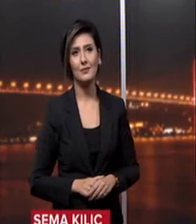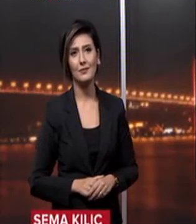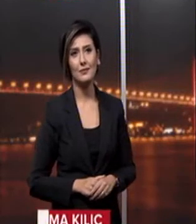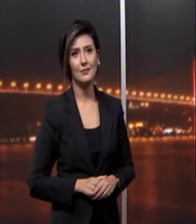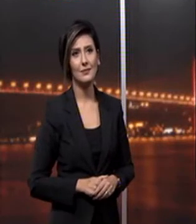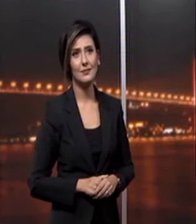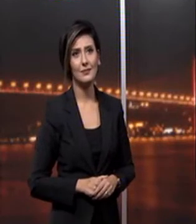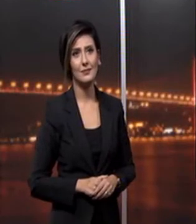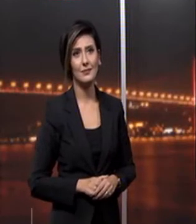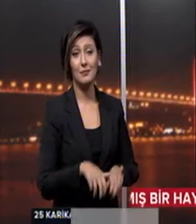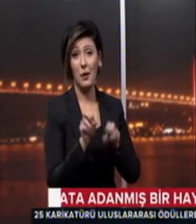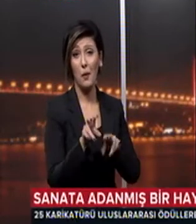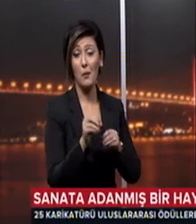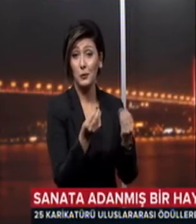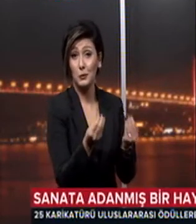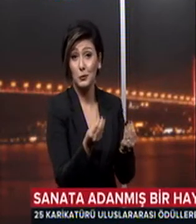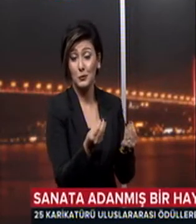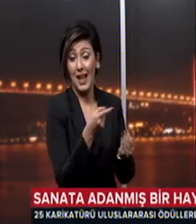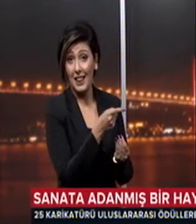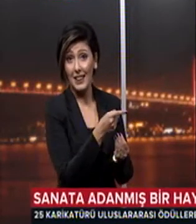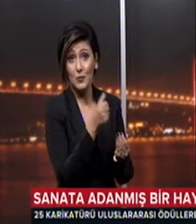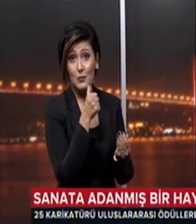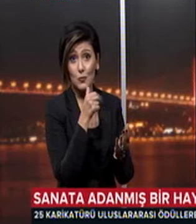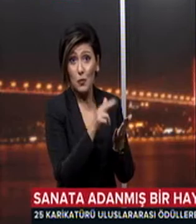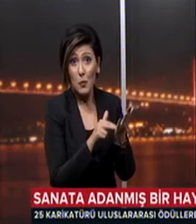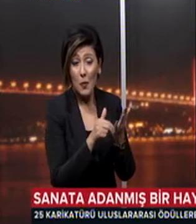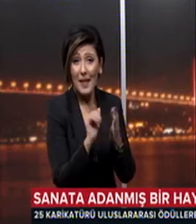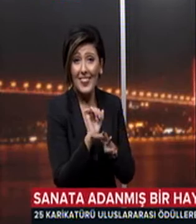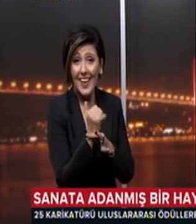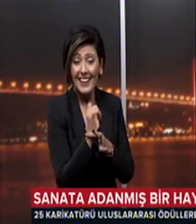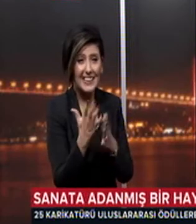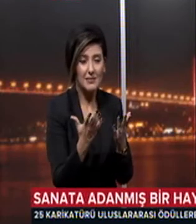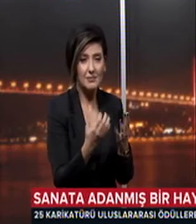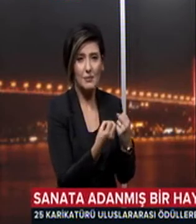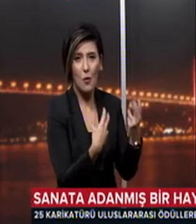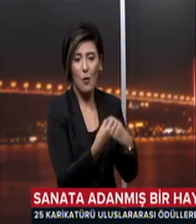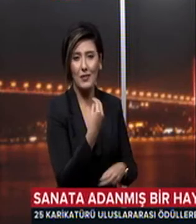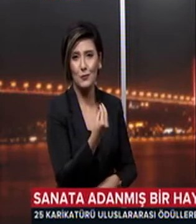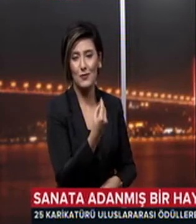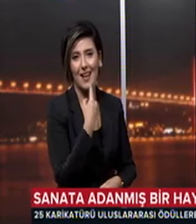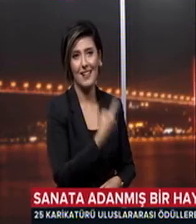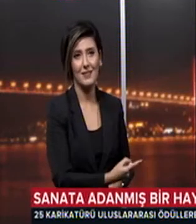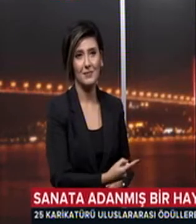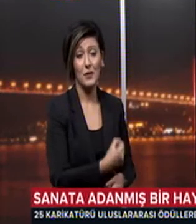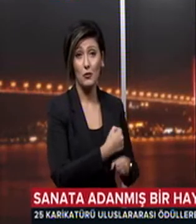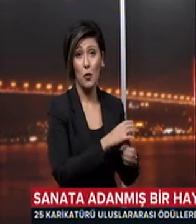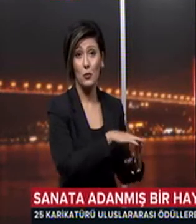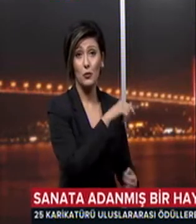Öğretimi güzel, yani sulu boyanın tekniklerini bize güzel öğretiyor Gökkuş çalışmalarına